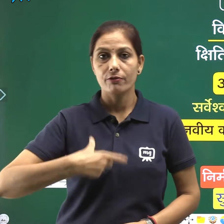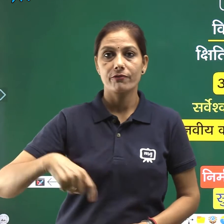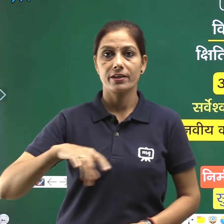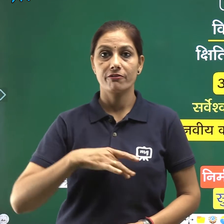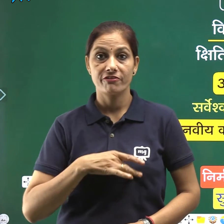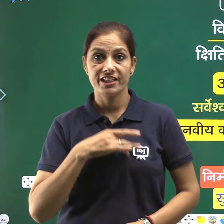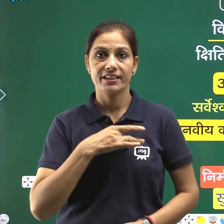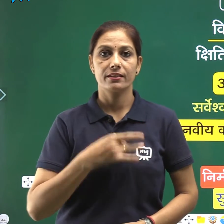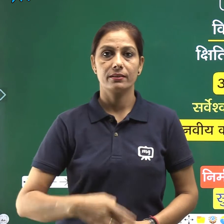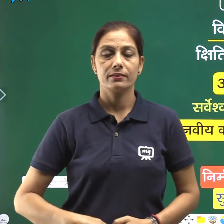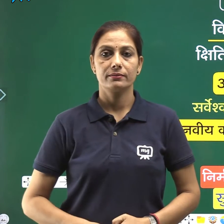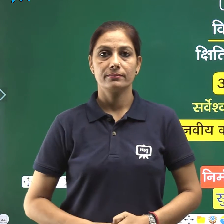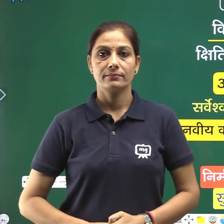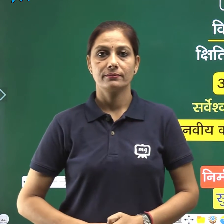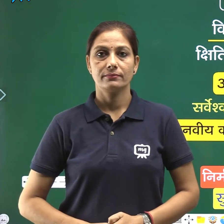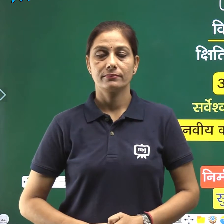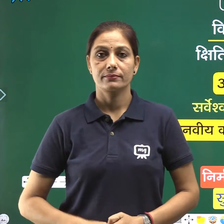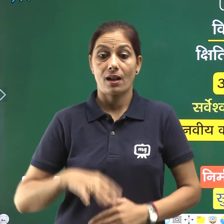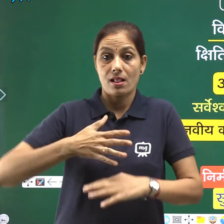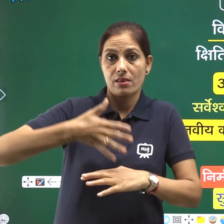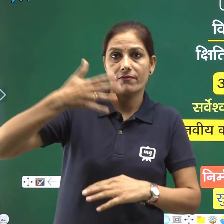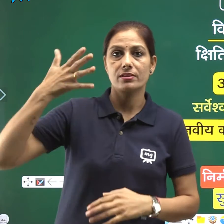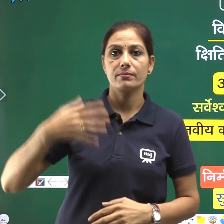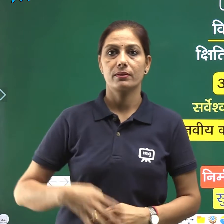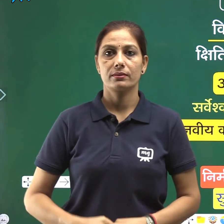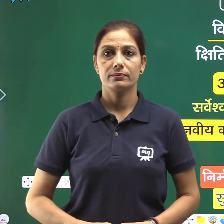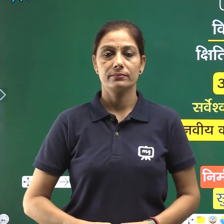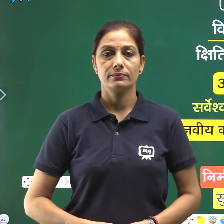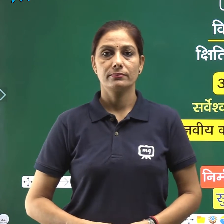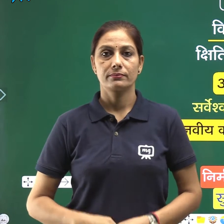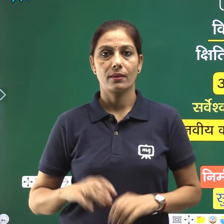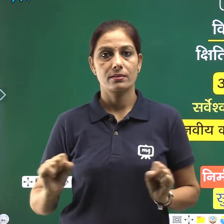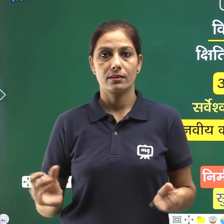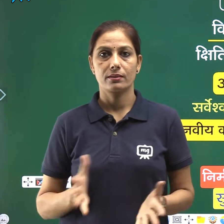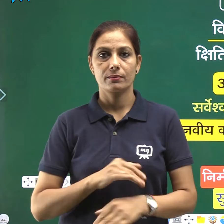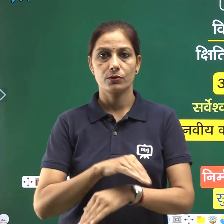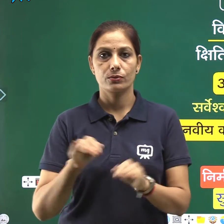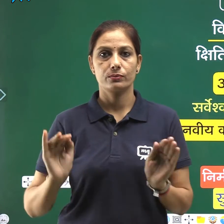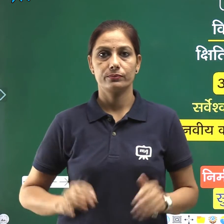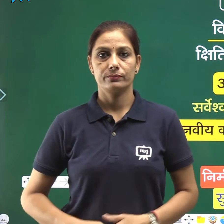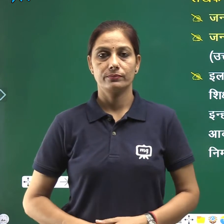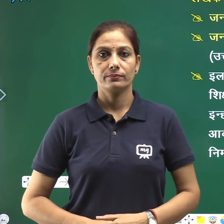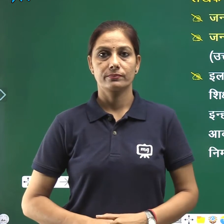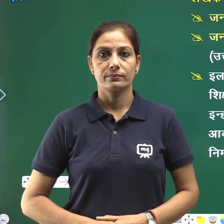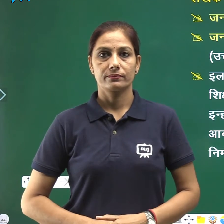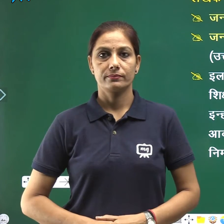दिव्य चमक शुरू करें बच्चों